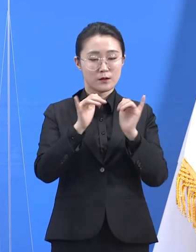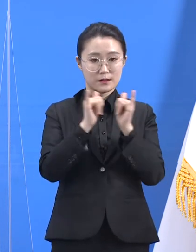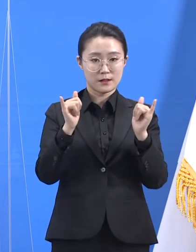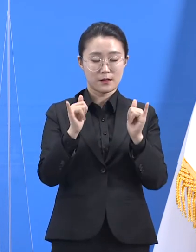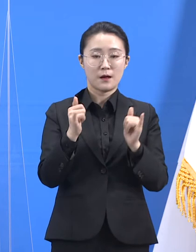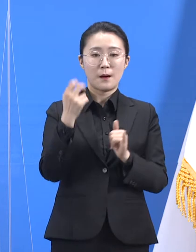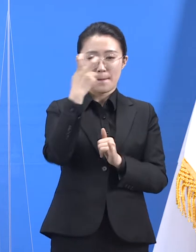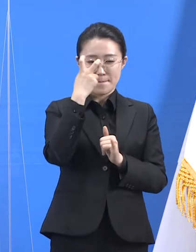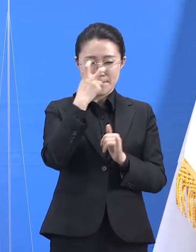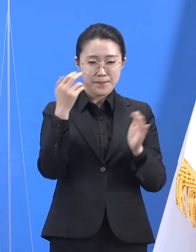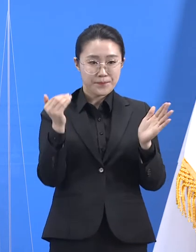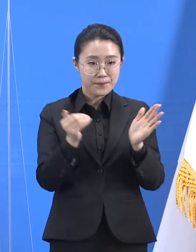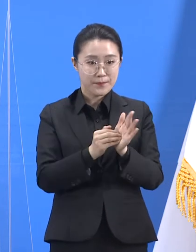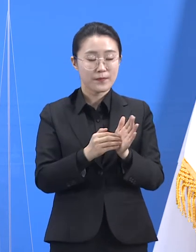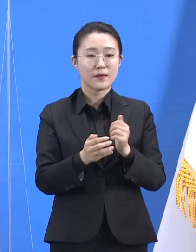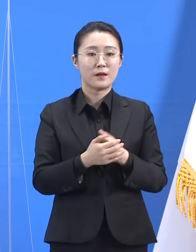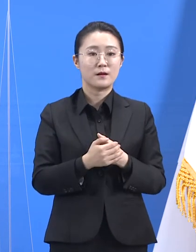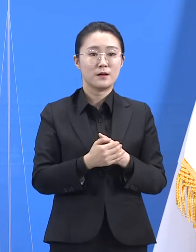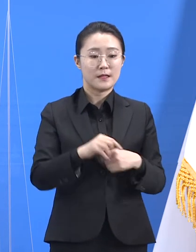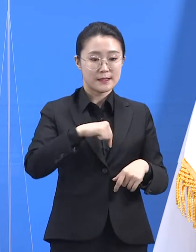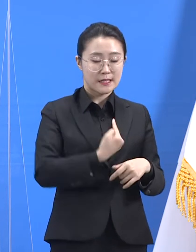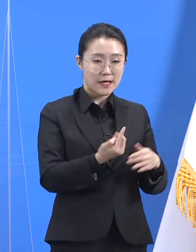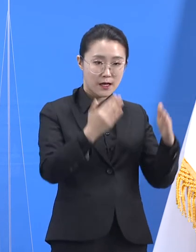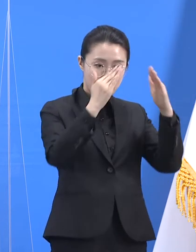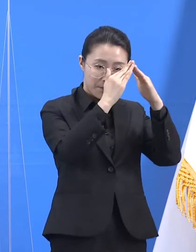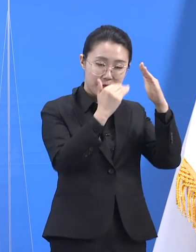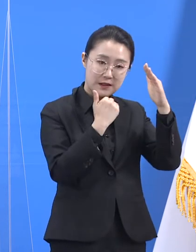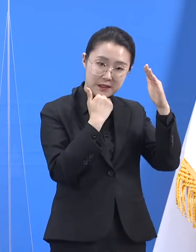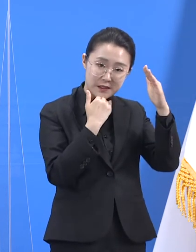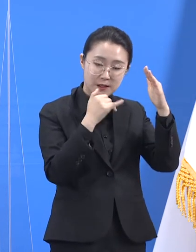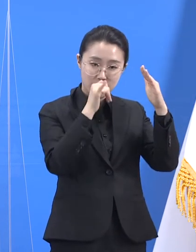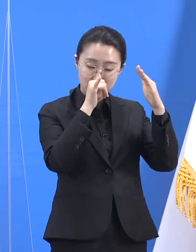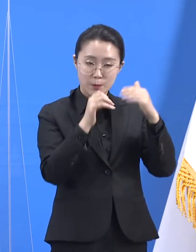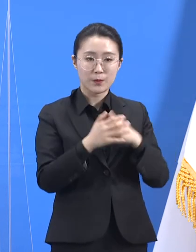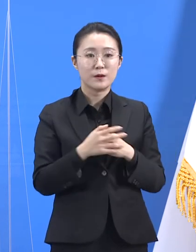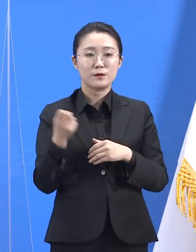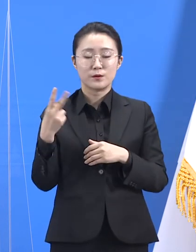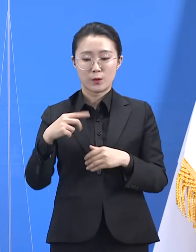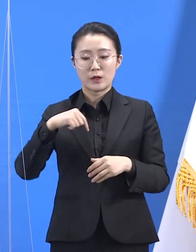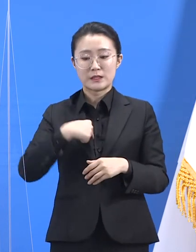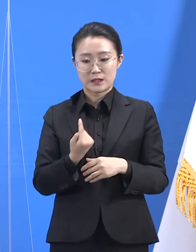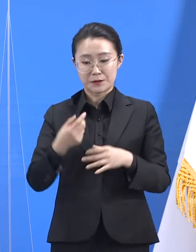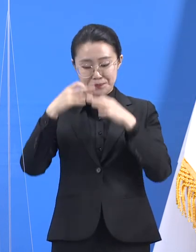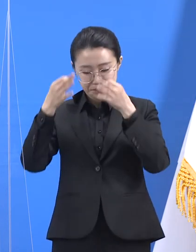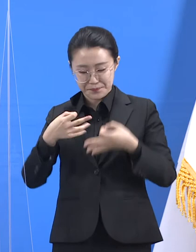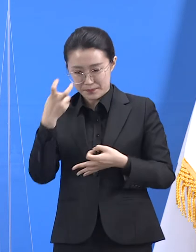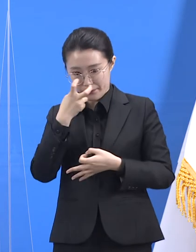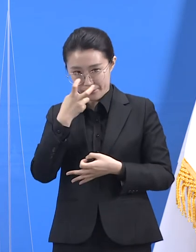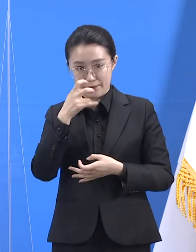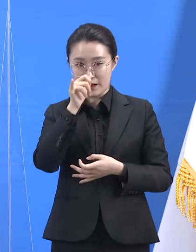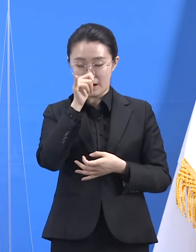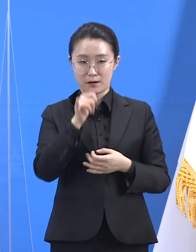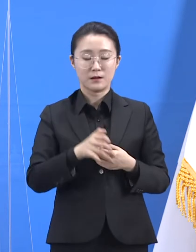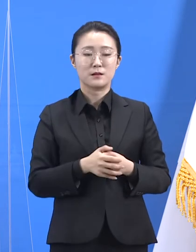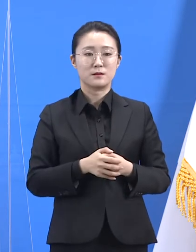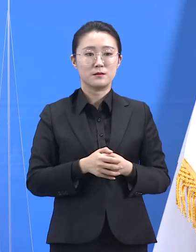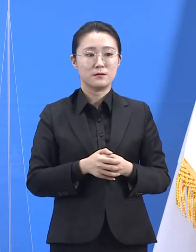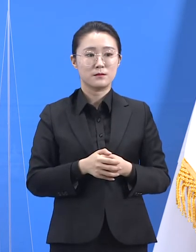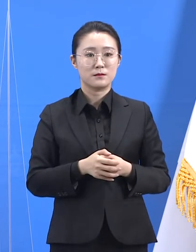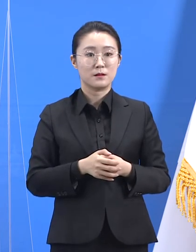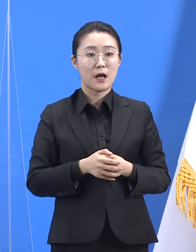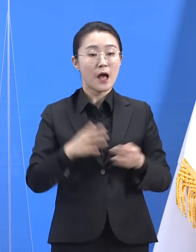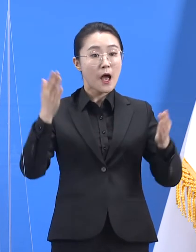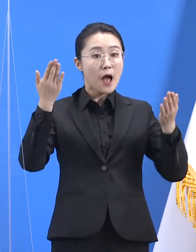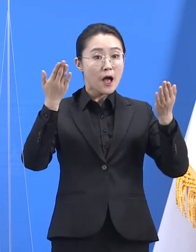자가격리, 84명은 능동감시, 7명은 수동감시 조치되었습니다. 학교는 오늘 30일까지